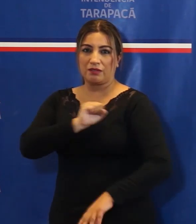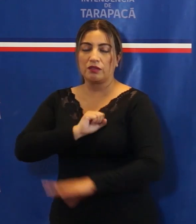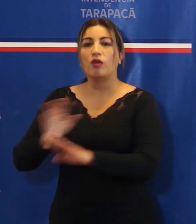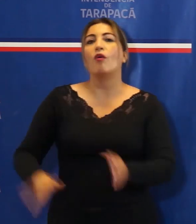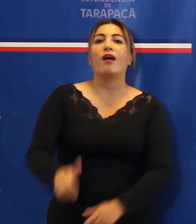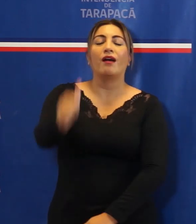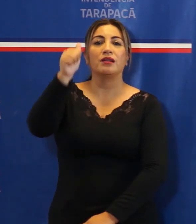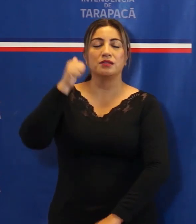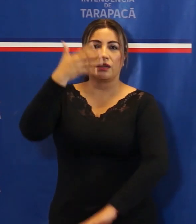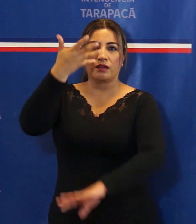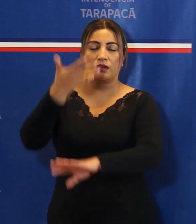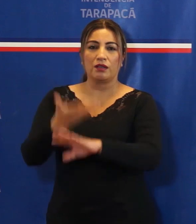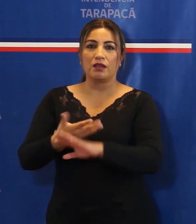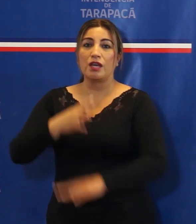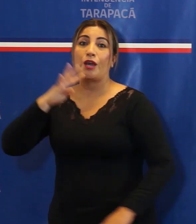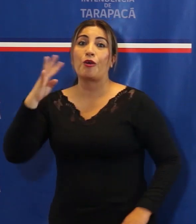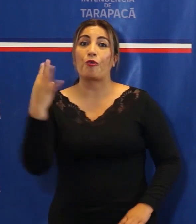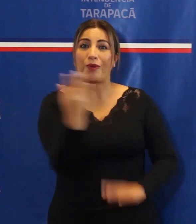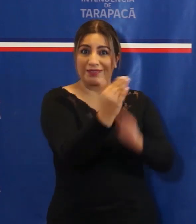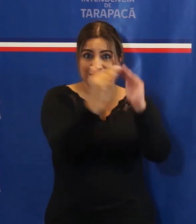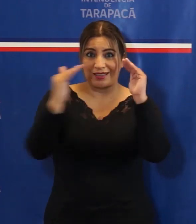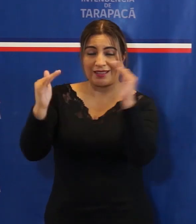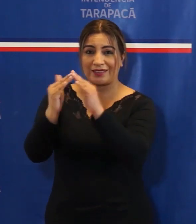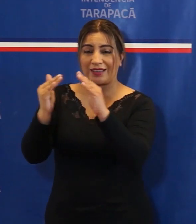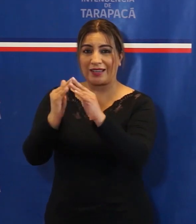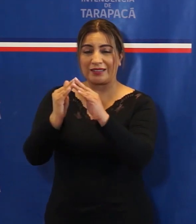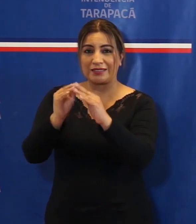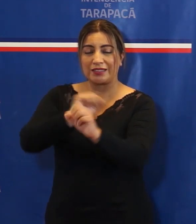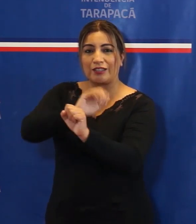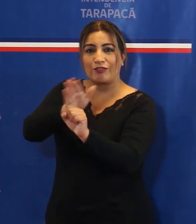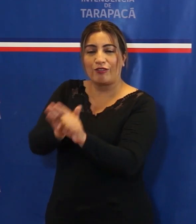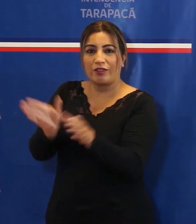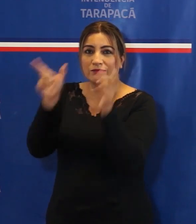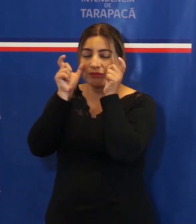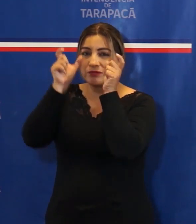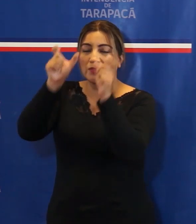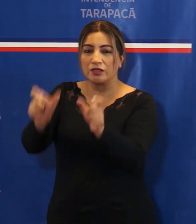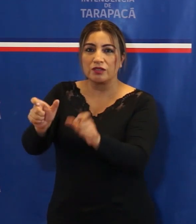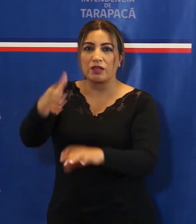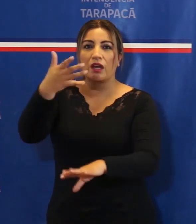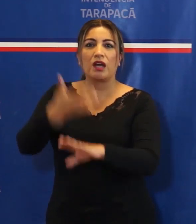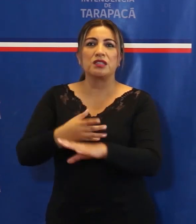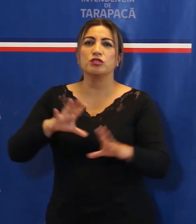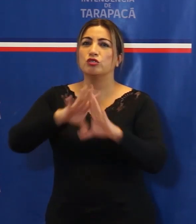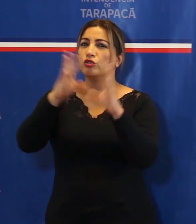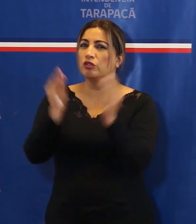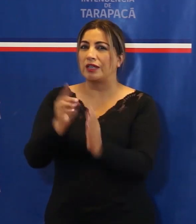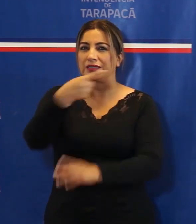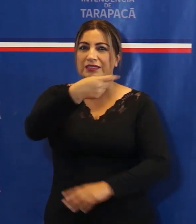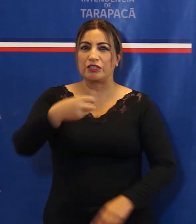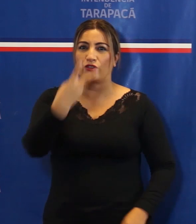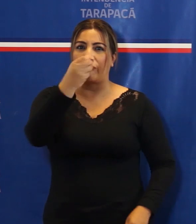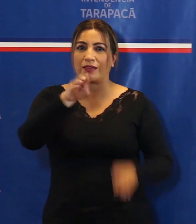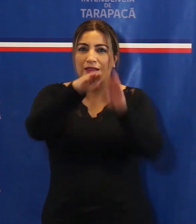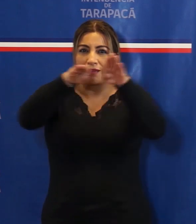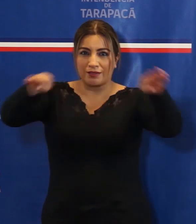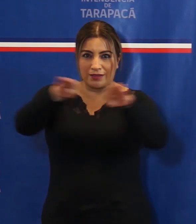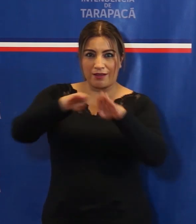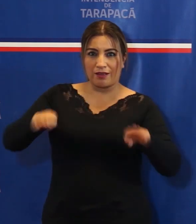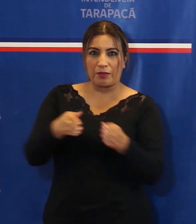tuvimos el ingreso de nuestra cuarta residencia, con el primer caso de nuestra cuarta residencia y hemos totalizado 120 camas